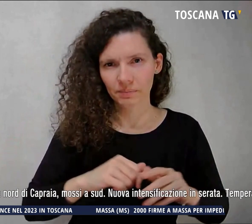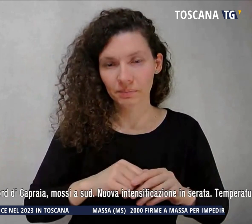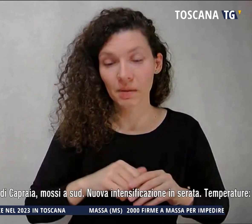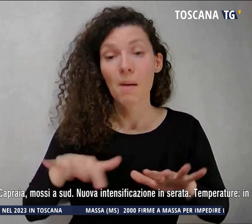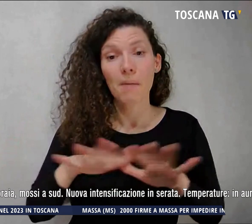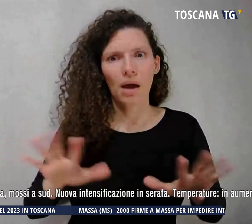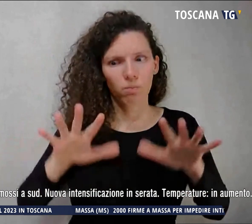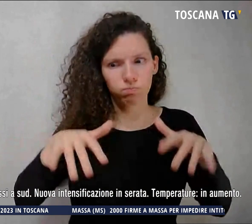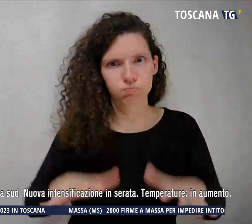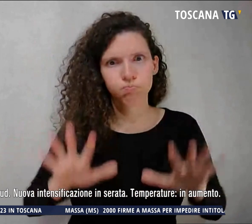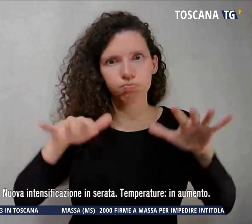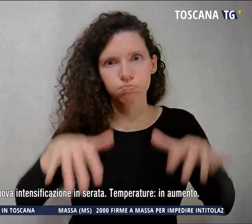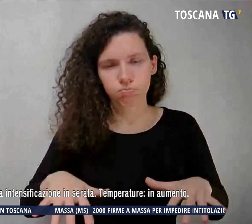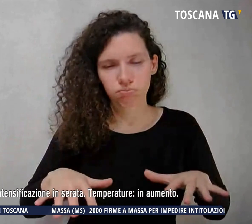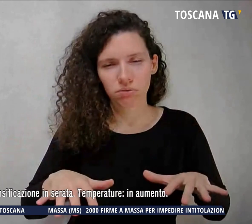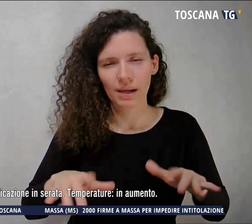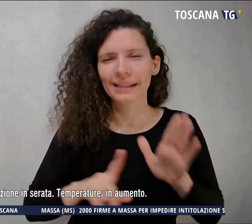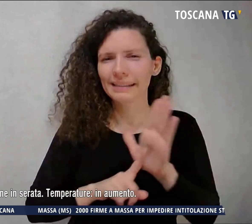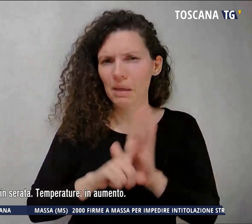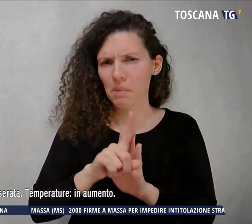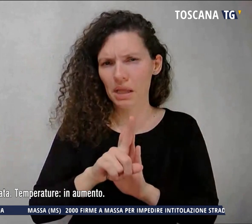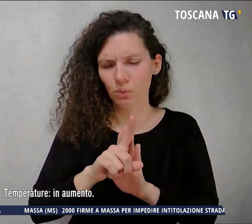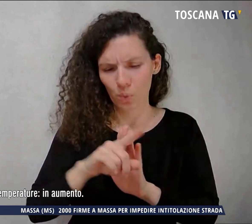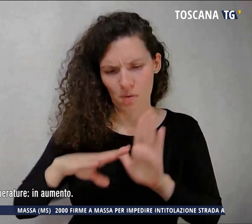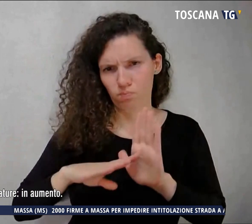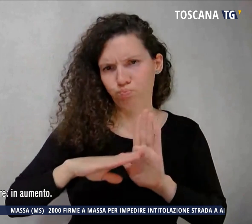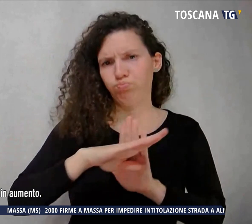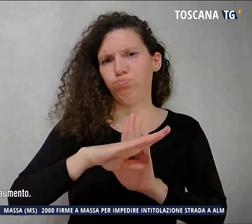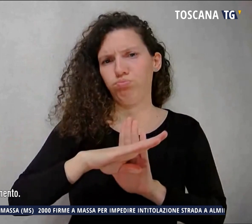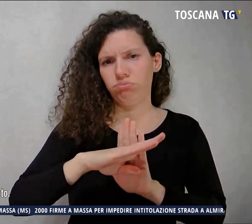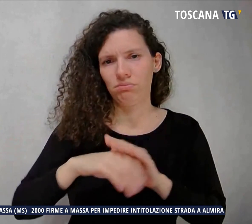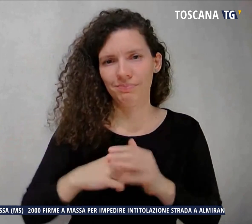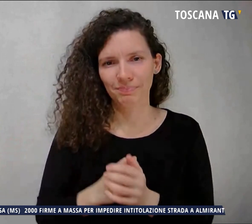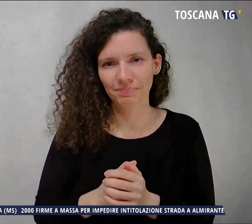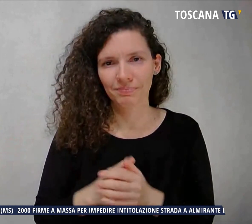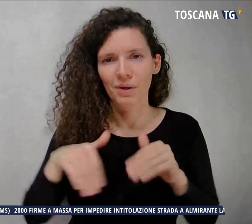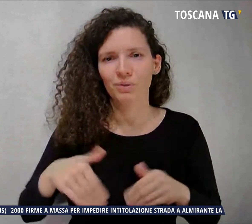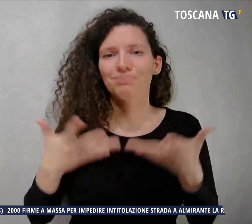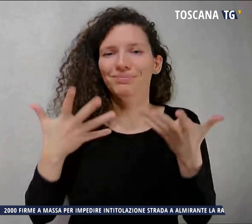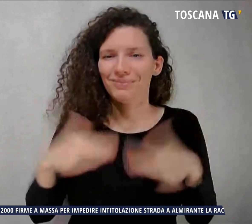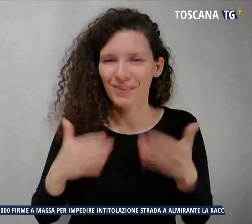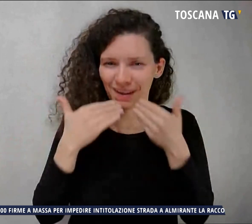temperature invece in aumento. È tutto per questa sera, arrivederci!